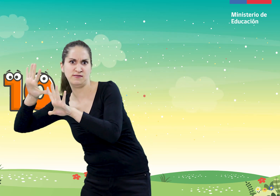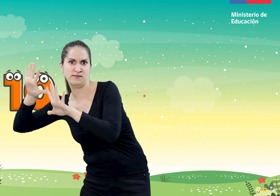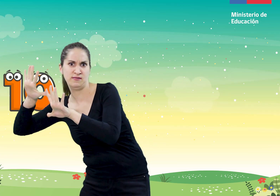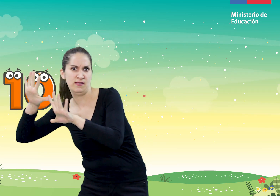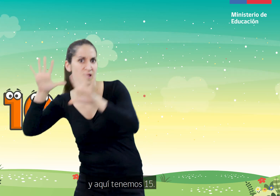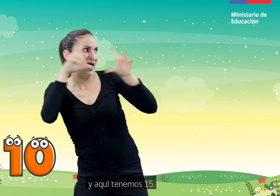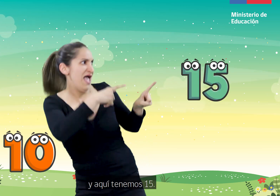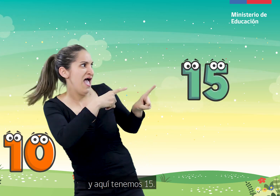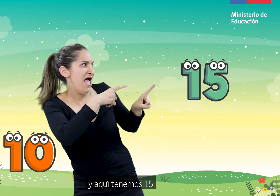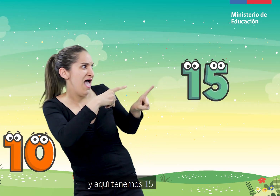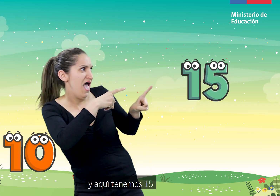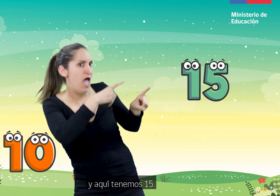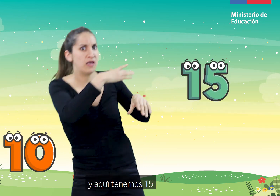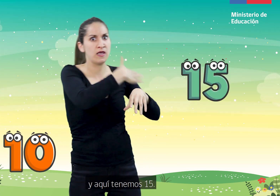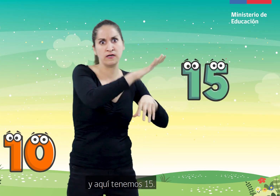Y aquí tenemos 15.